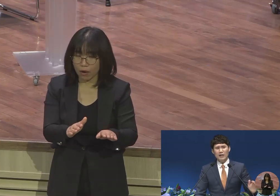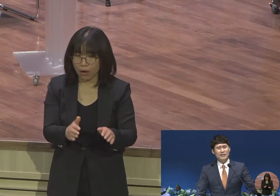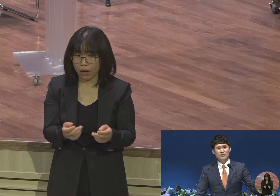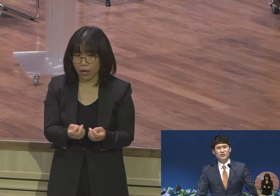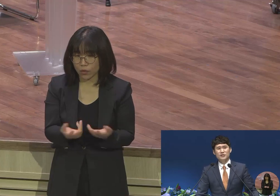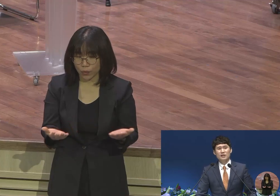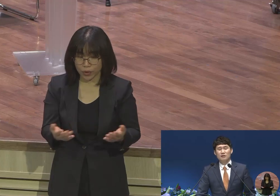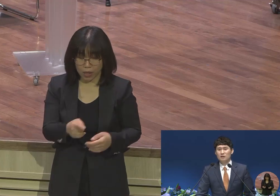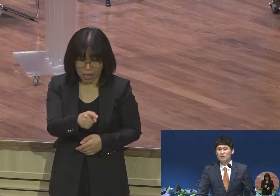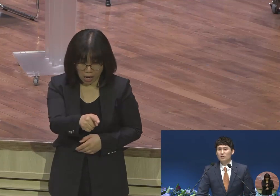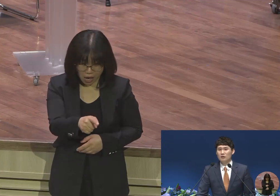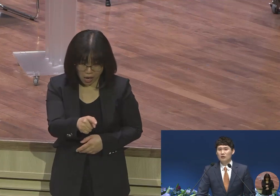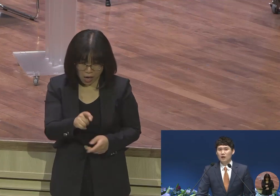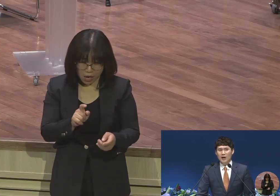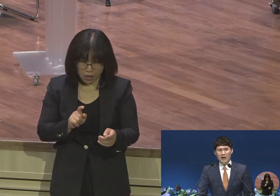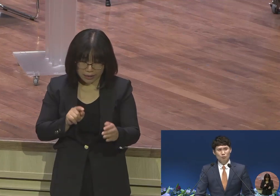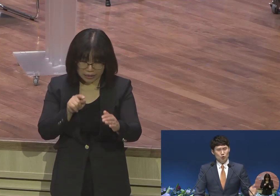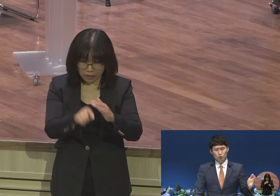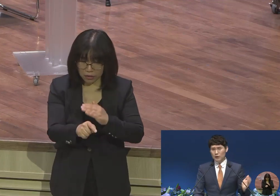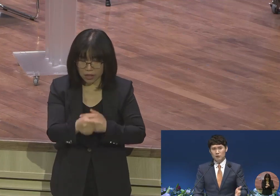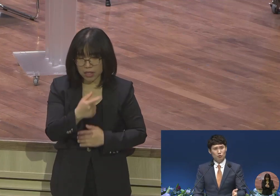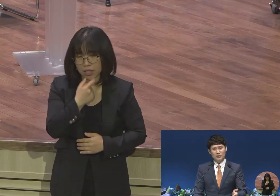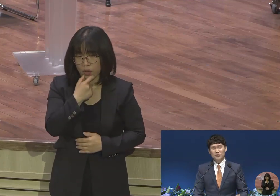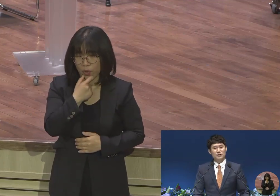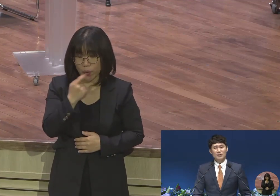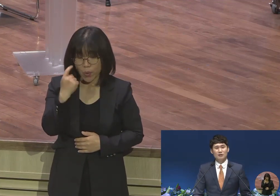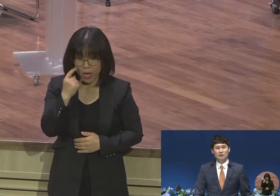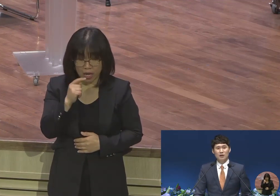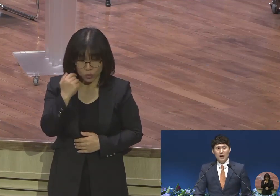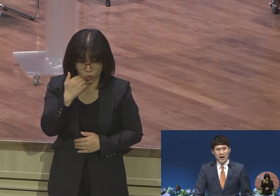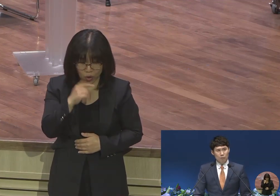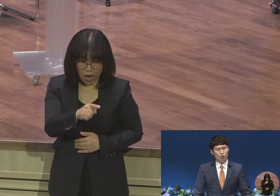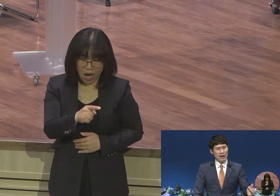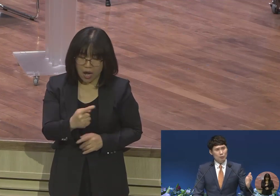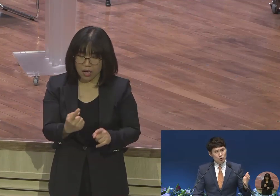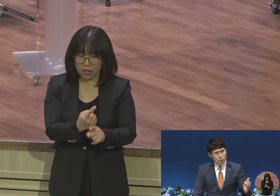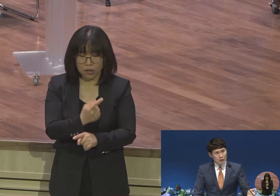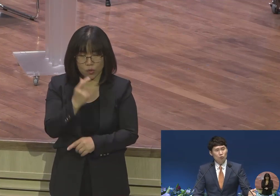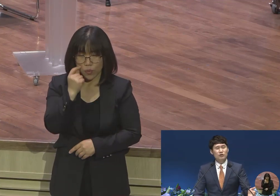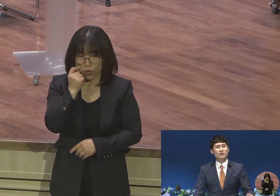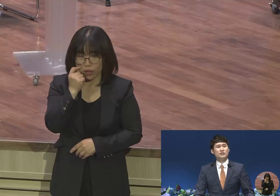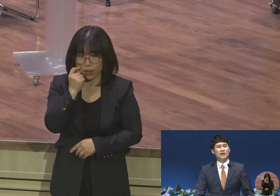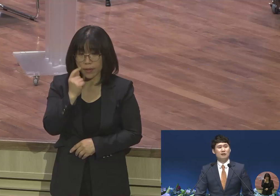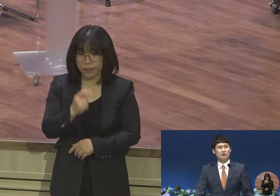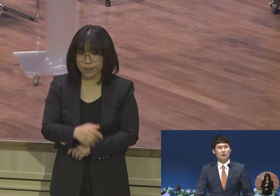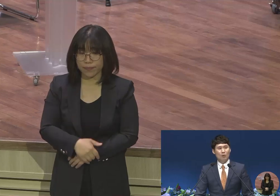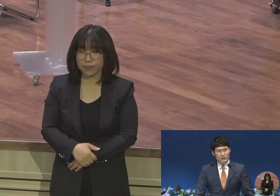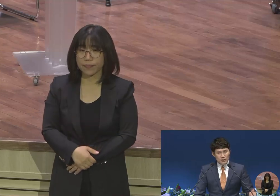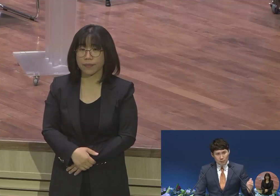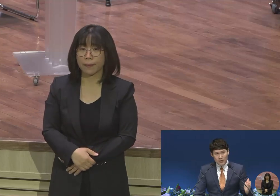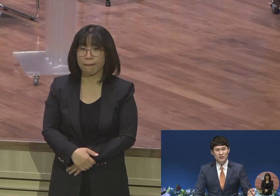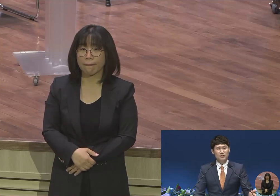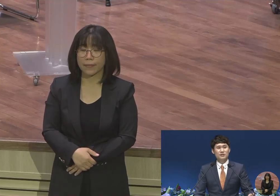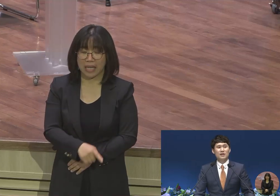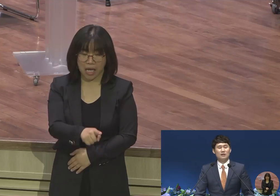가지 않는 현장 아무도 손을 대지 못하는 현장 아무도 답을 주지 못하고 있는 현장 완전히 버려진 현장